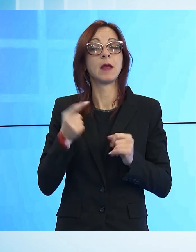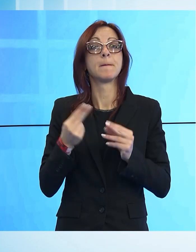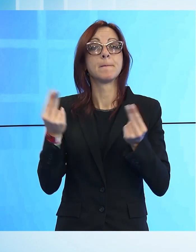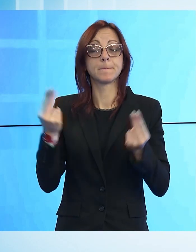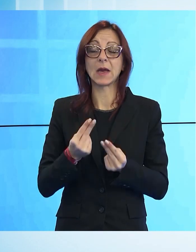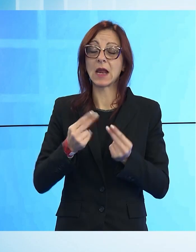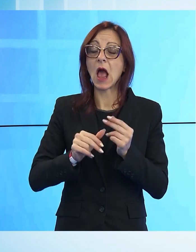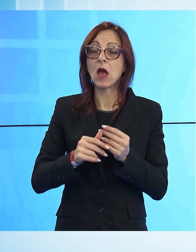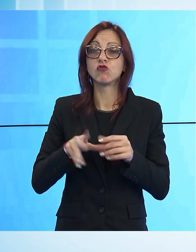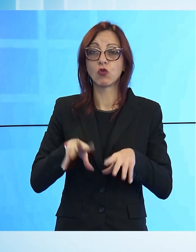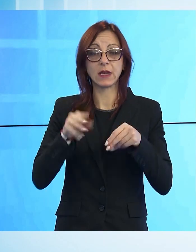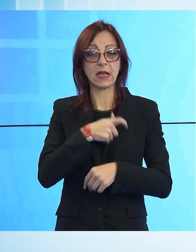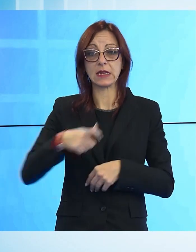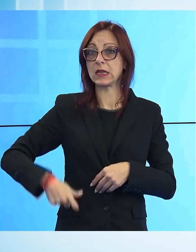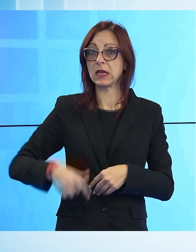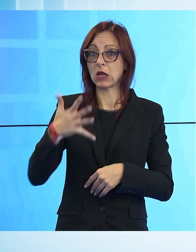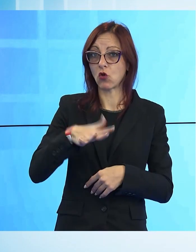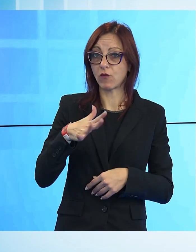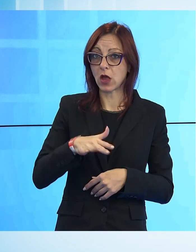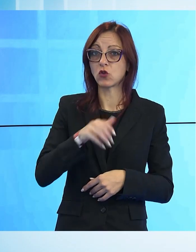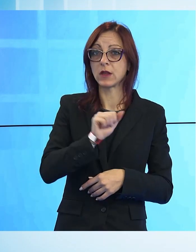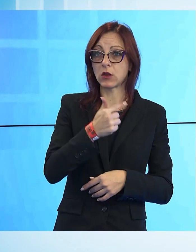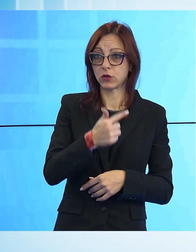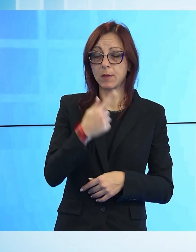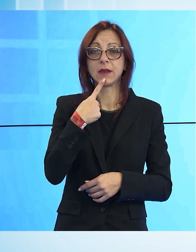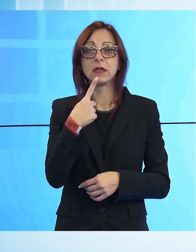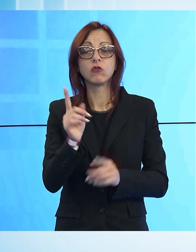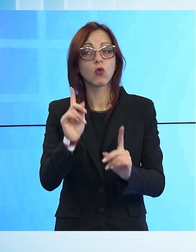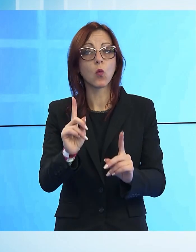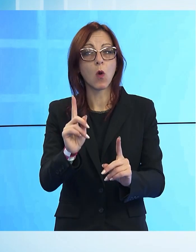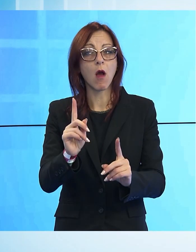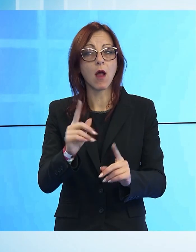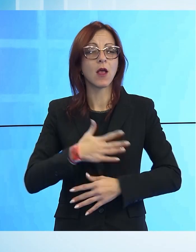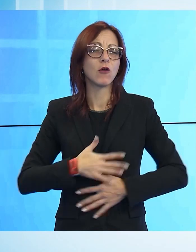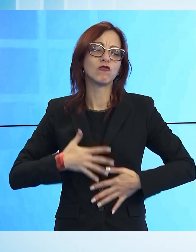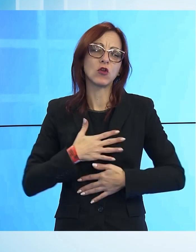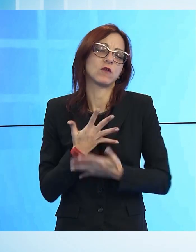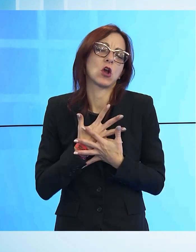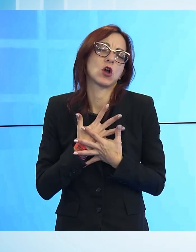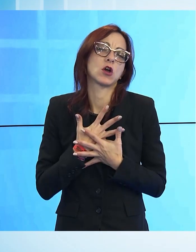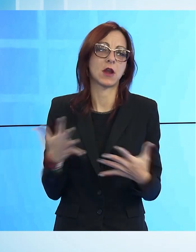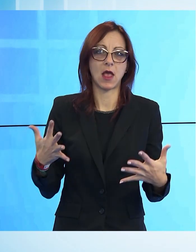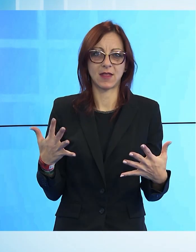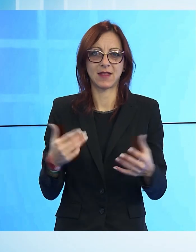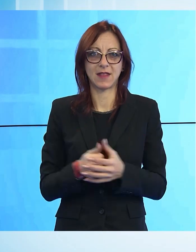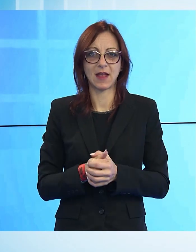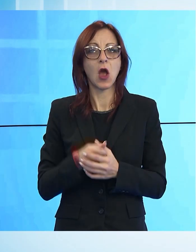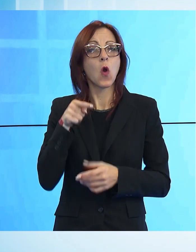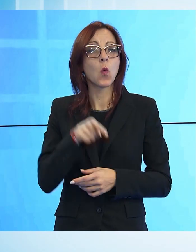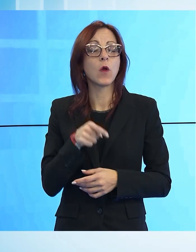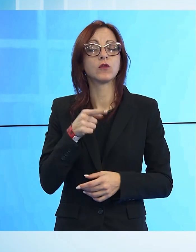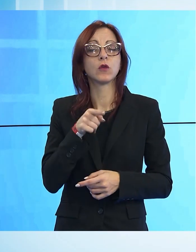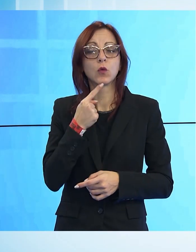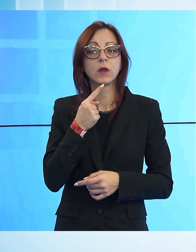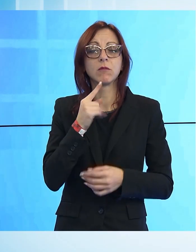parte del sindaco Alessandro Tambellini che ha espresso grande soddisfazione per lui, si tratta dell'edizione più